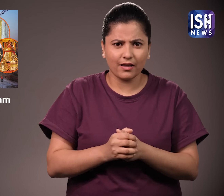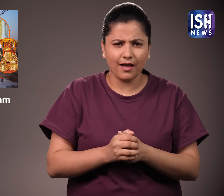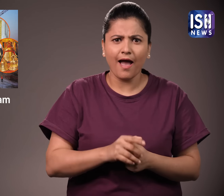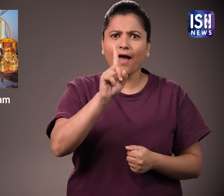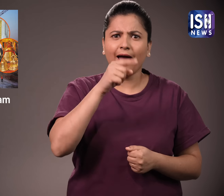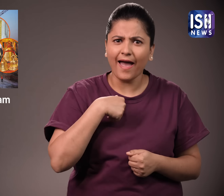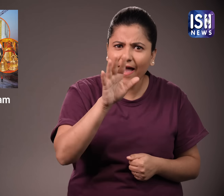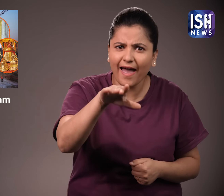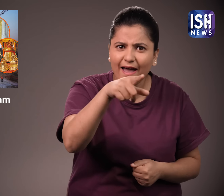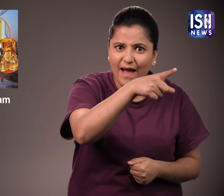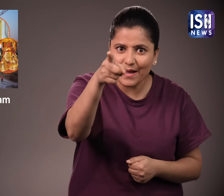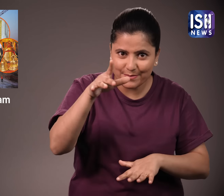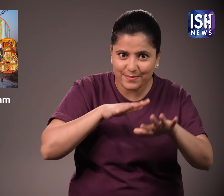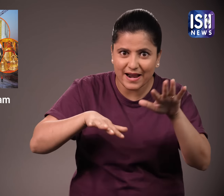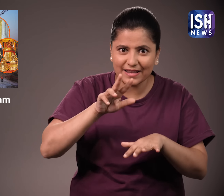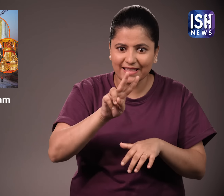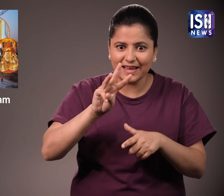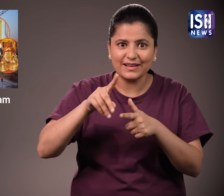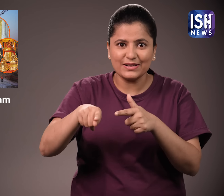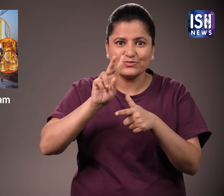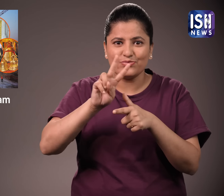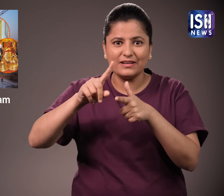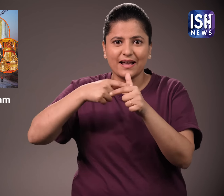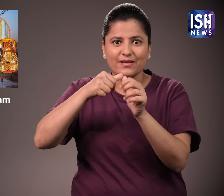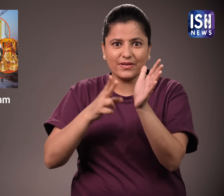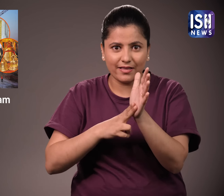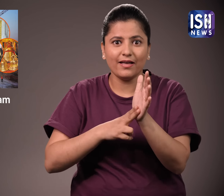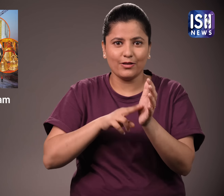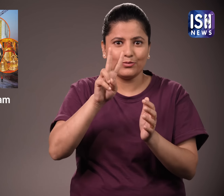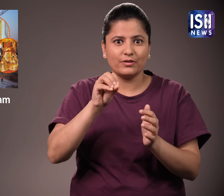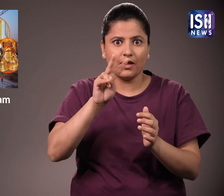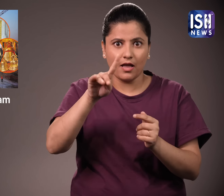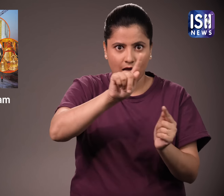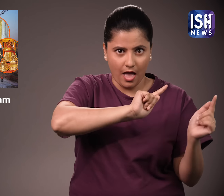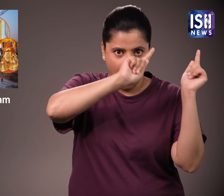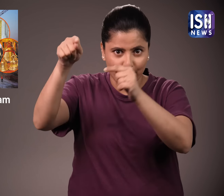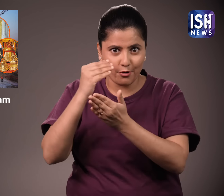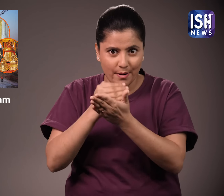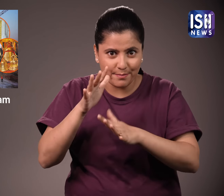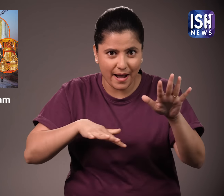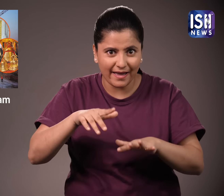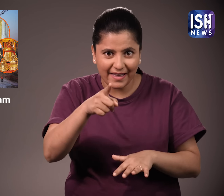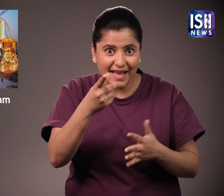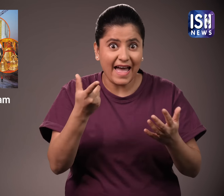क्या आप 22 जैनवरी 2024 को अध्या में होंगे अगर हां तो हमें कमेंट में जरूर बताईए